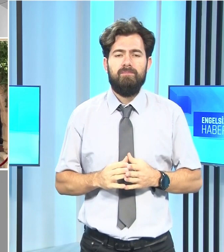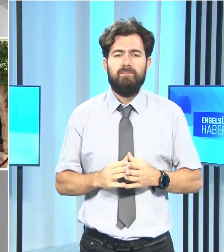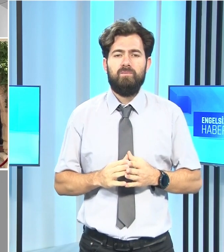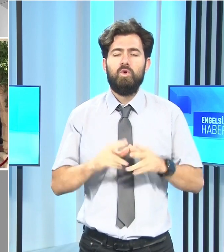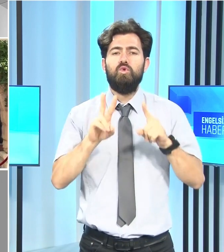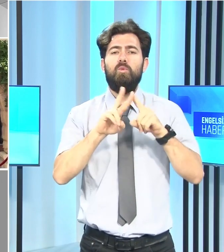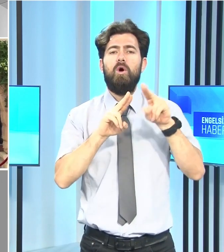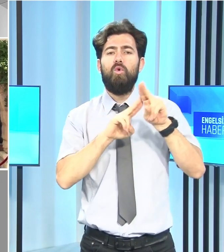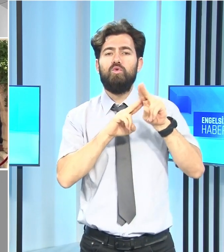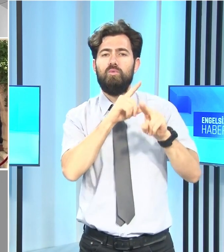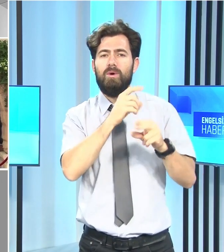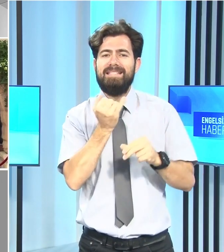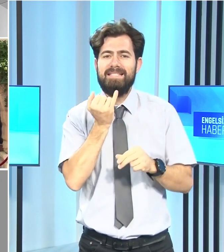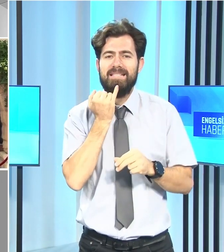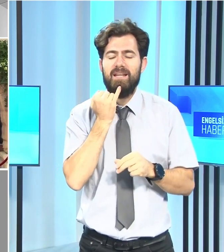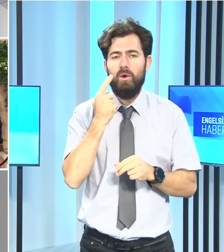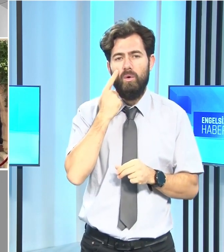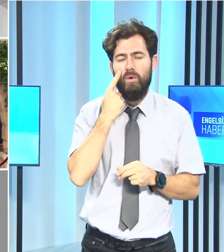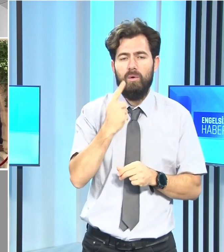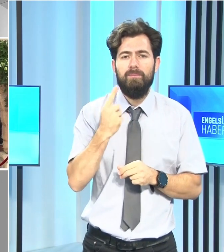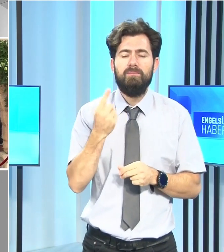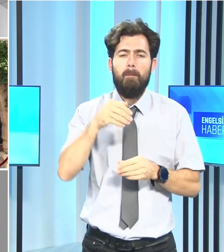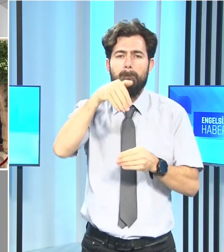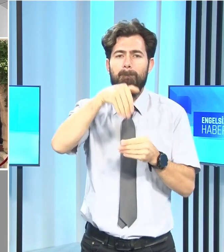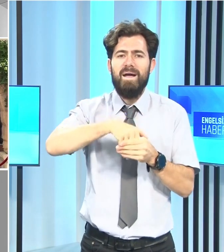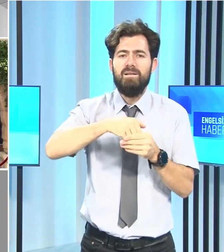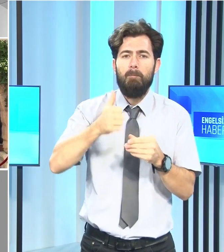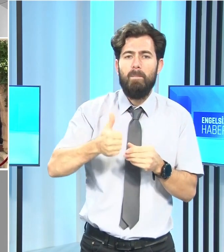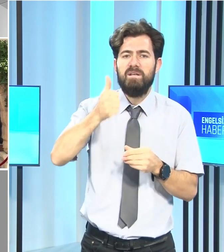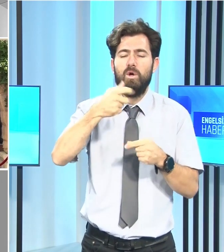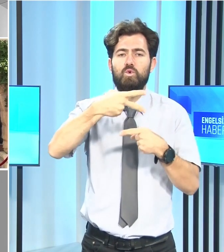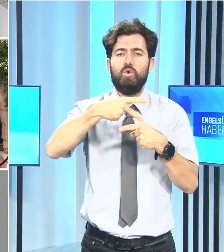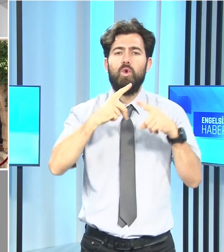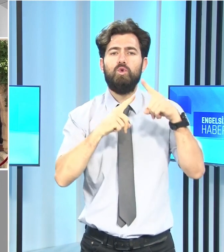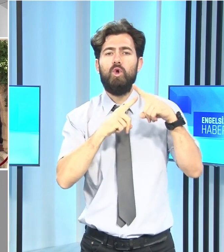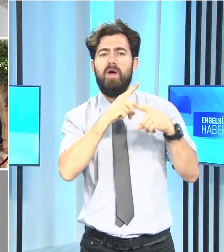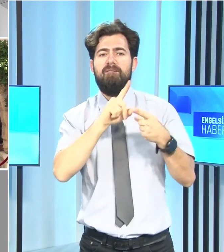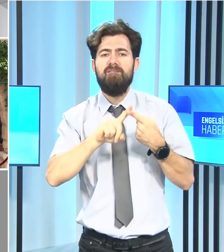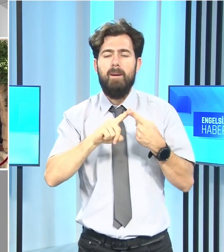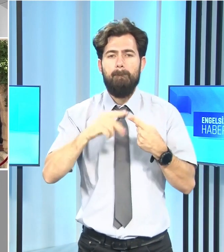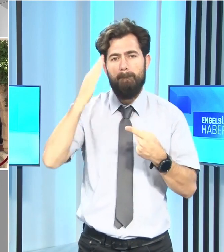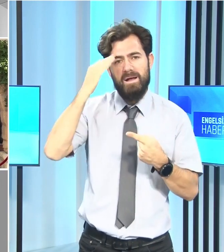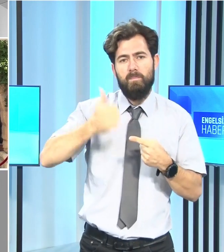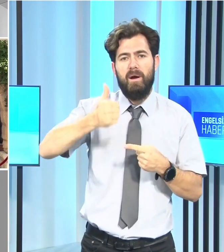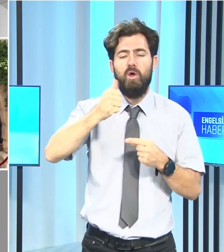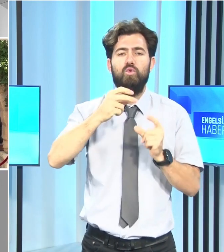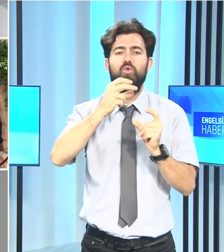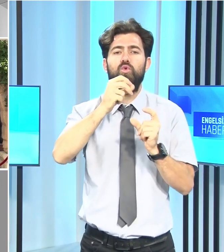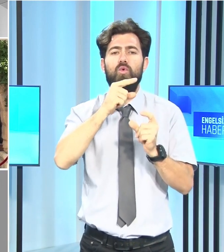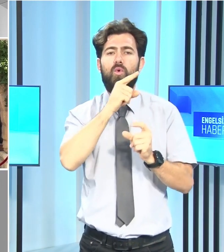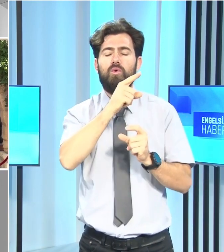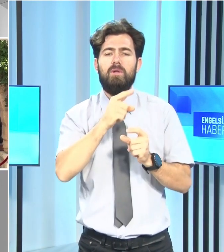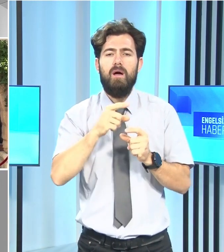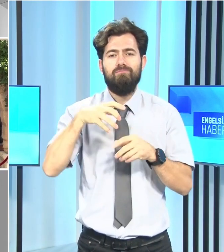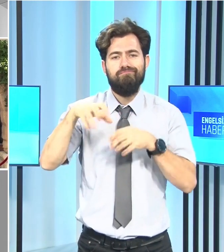Numan Kurtulmuş ziyareti çerçevesinde, Meclis Başkanı Zorlu Töre ve Başbakan Ünal Üster'le de